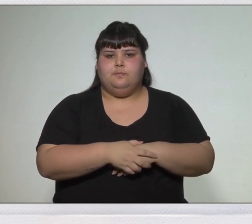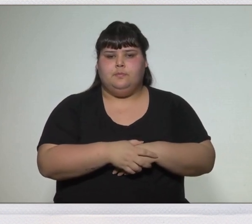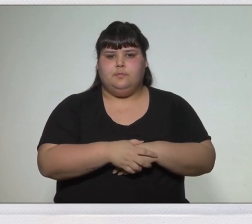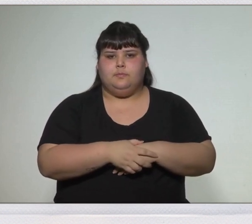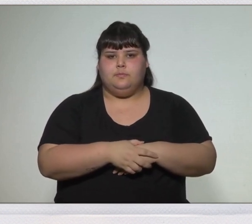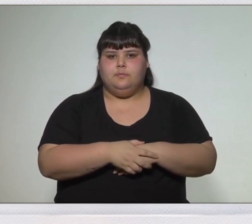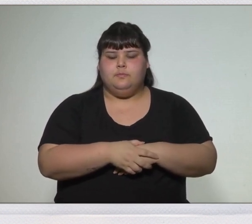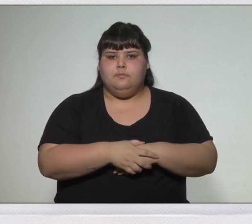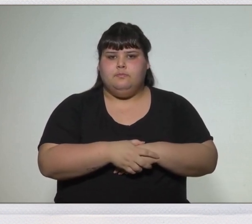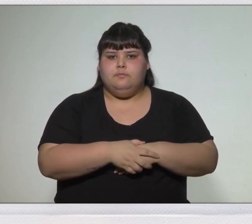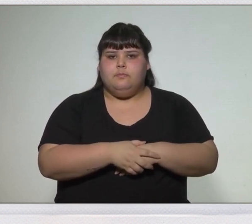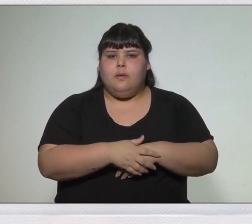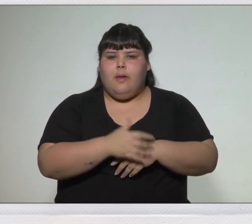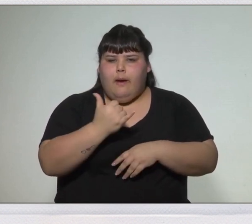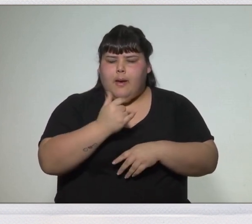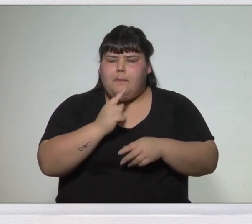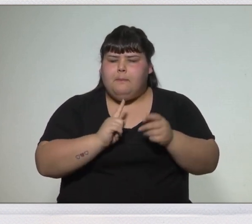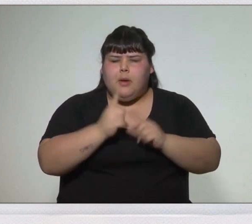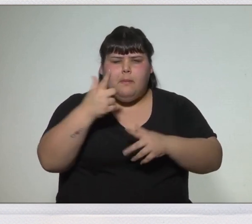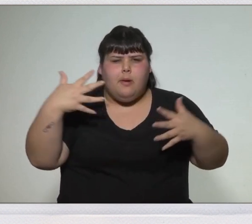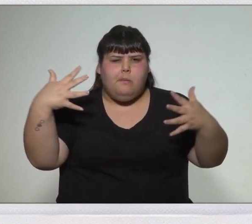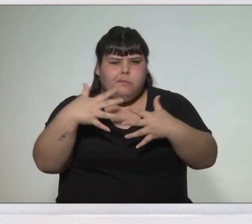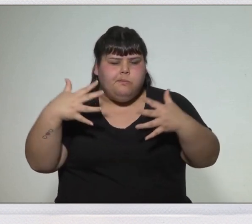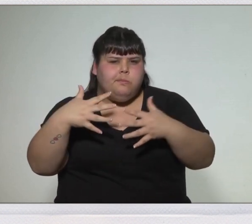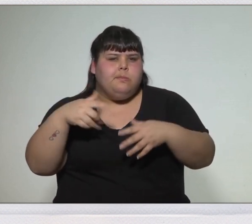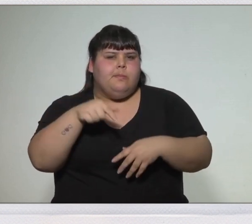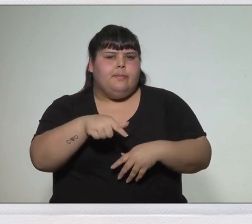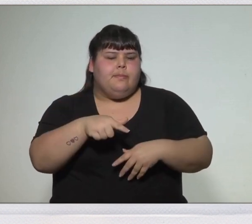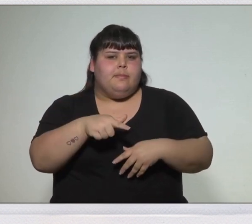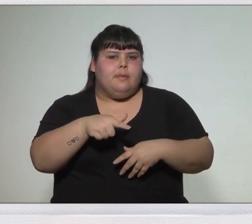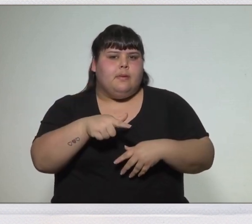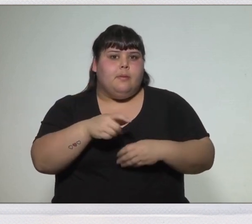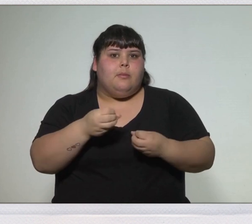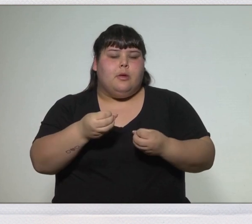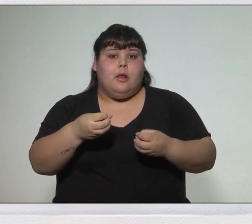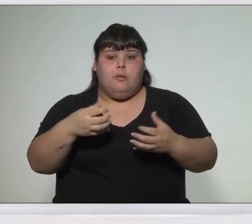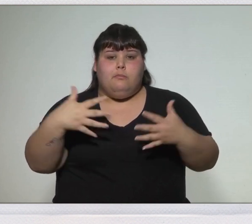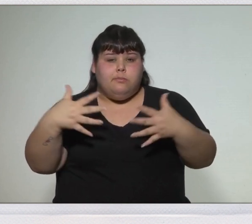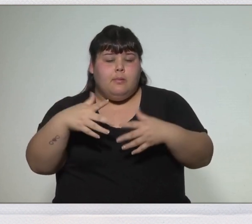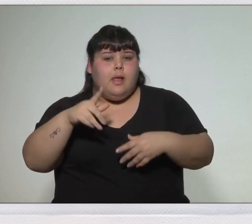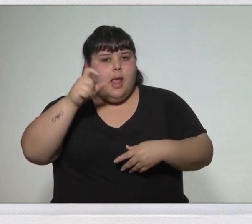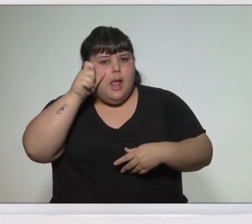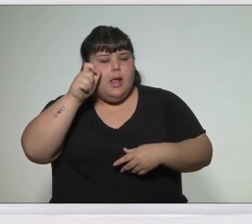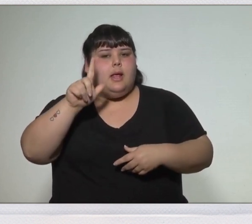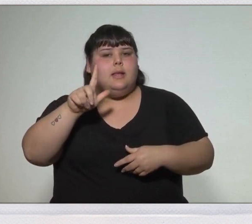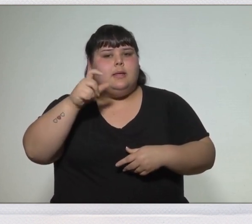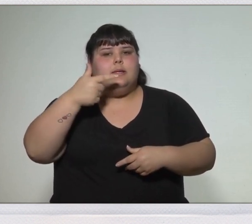Se producen los primeros enfrentamientos con la Batalla del Espinillo.